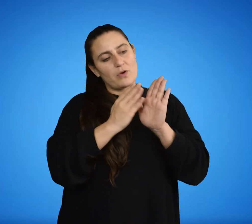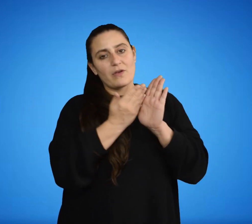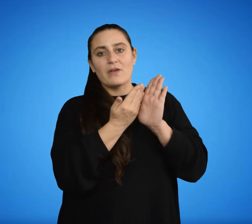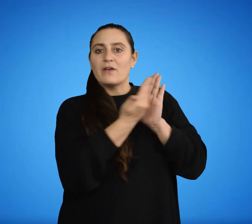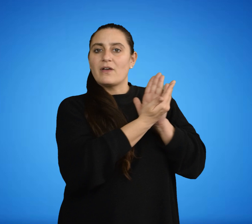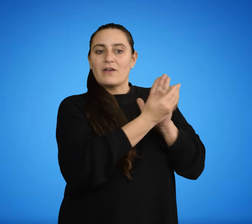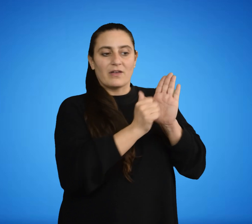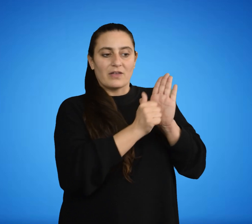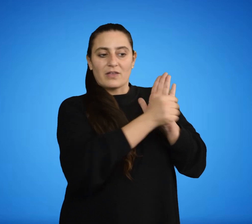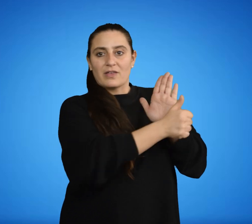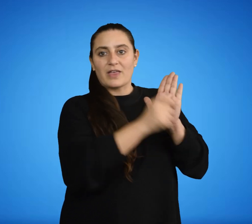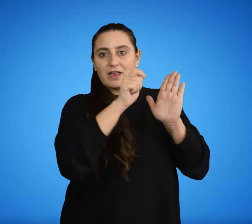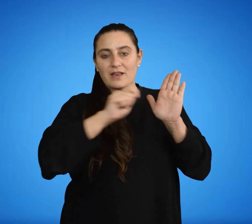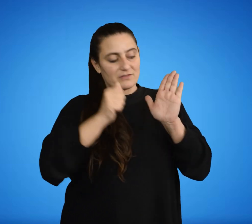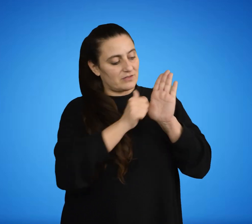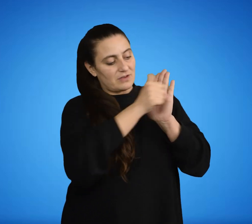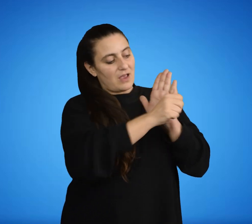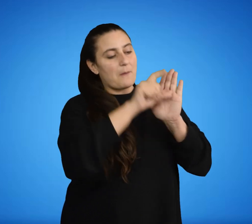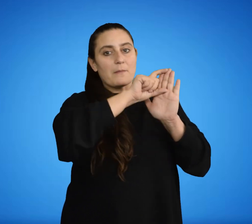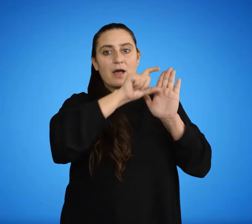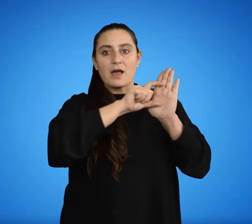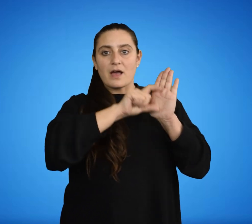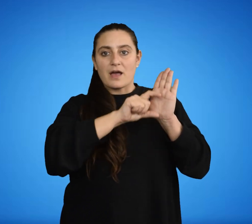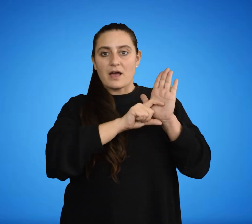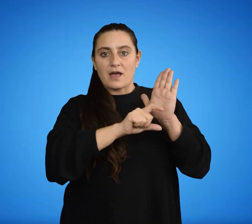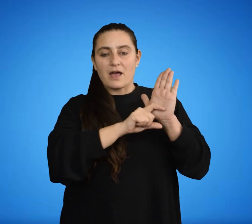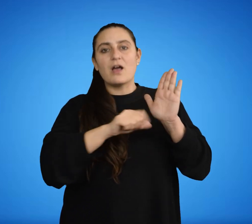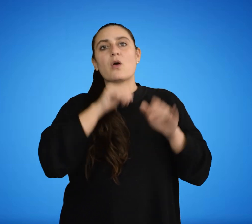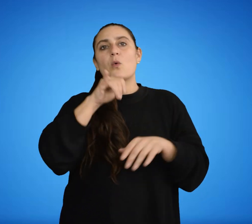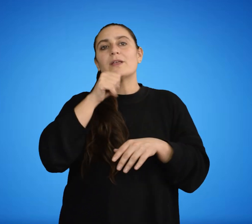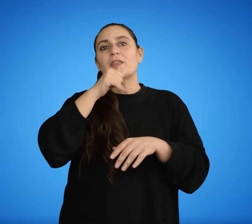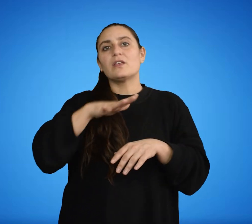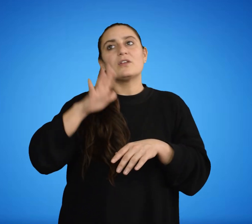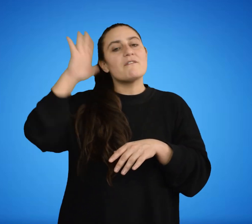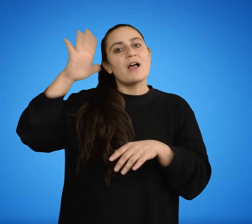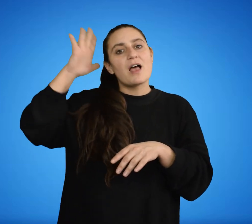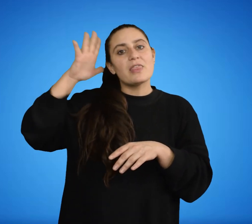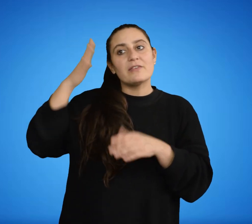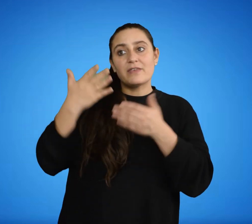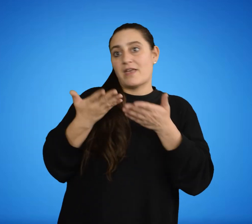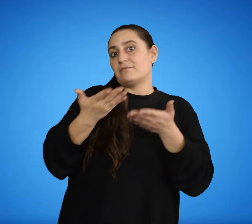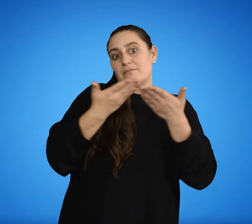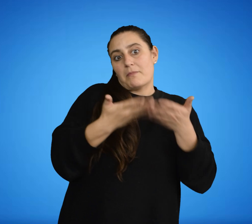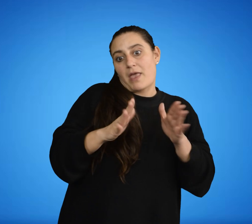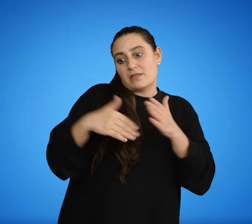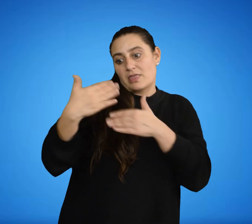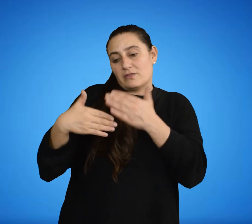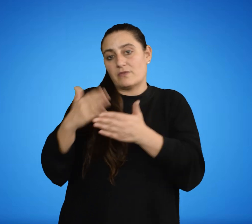margen con respecto a los enunciados, los párrafos, y cuenta una historia de ficción con un principio, un